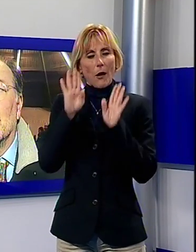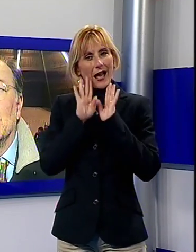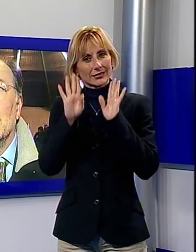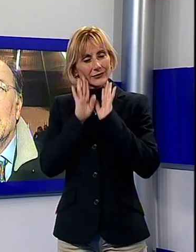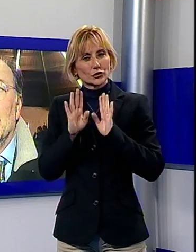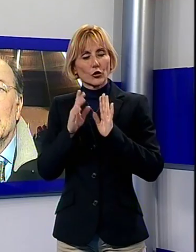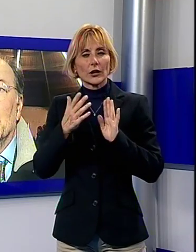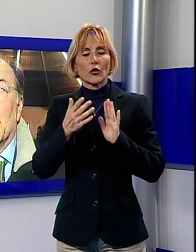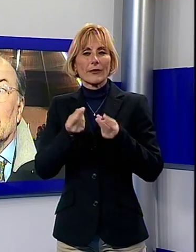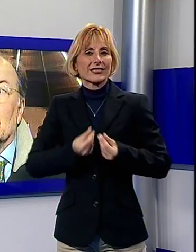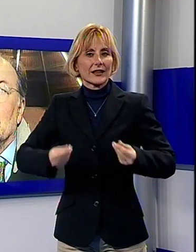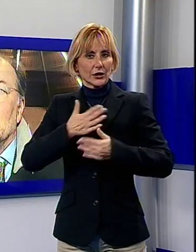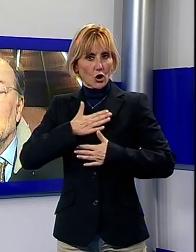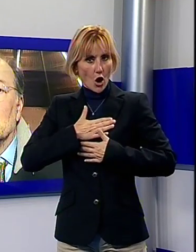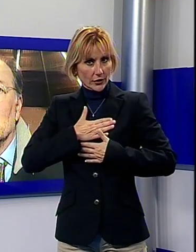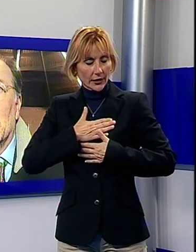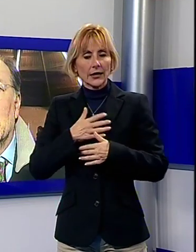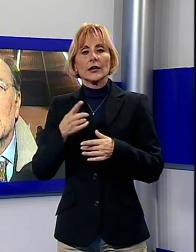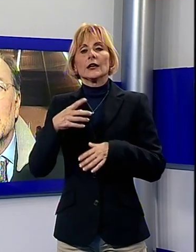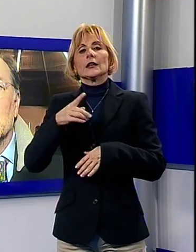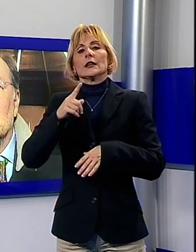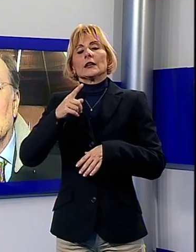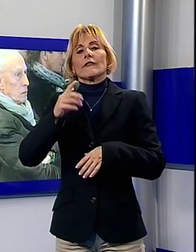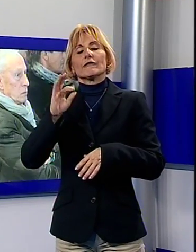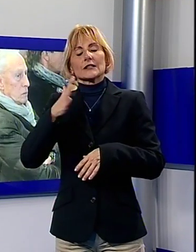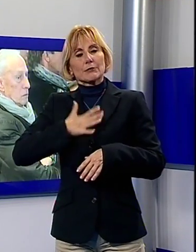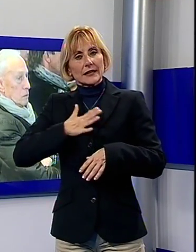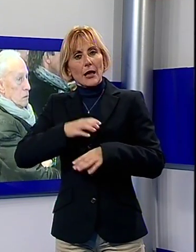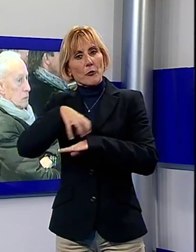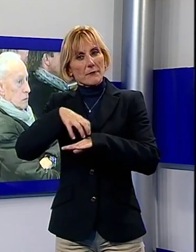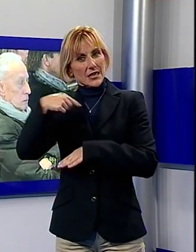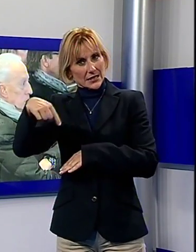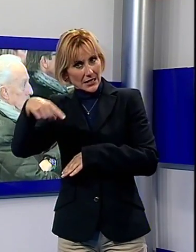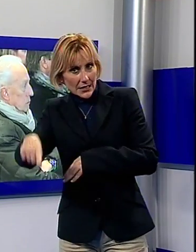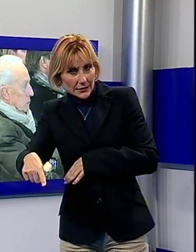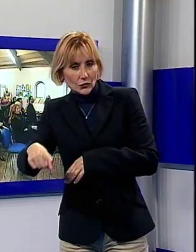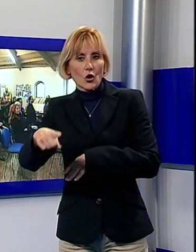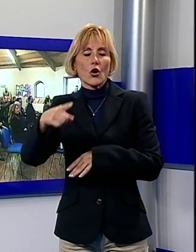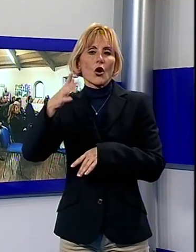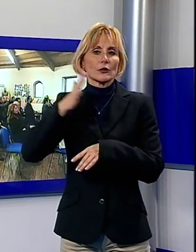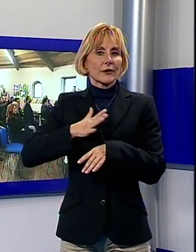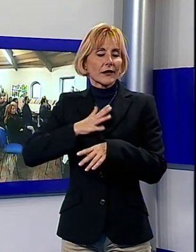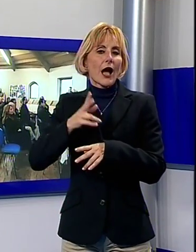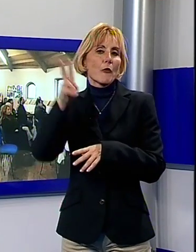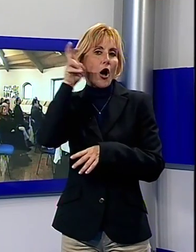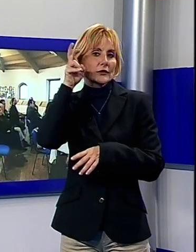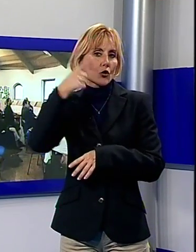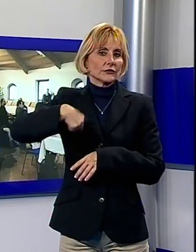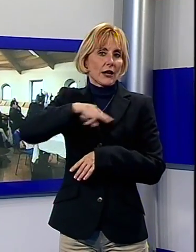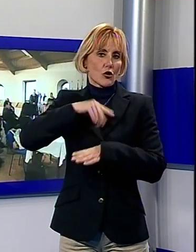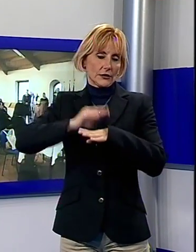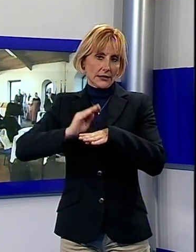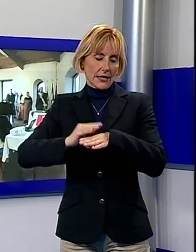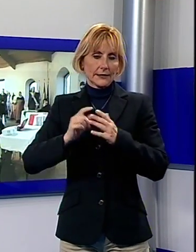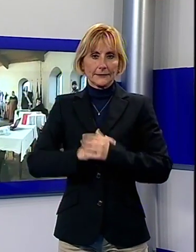territori e speriamo che il ministro, la persona competente qual è, sappia ascoltare le nostre richieste.